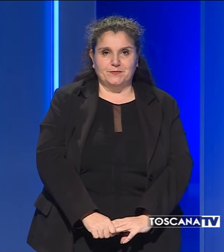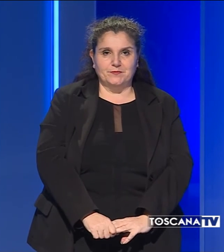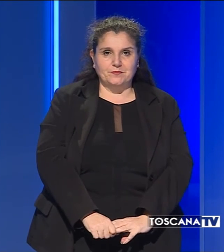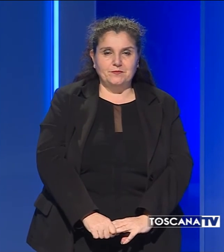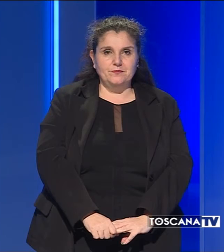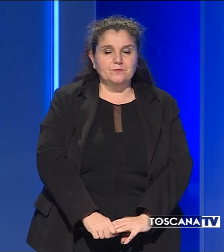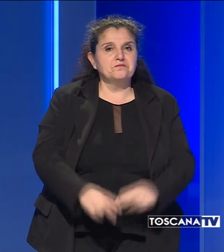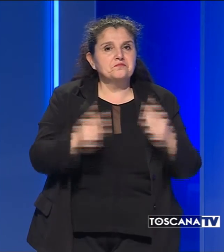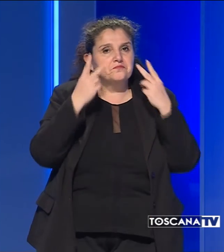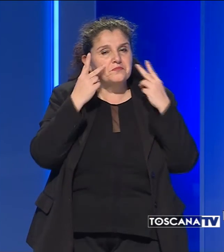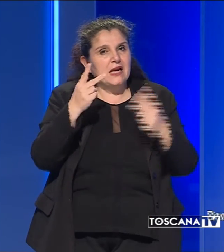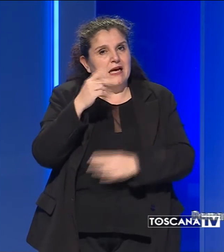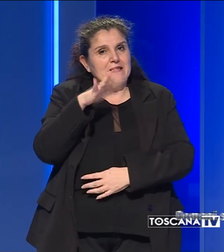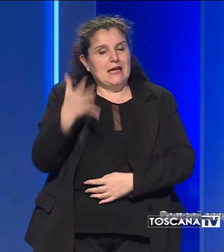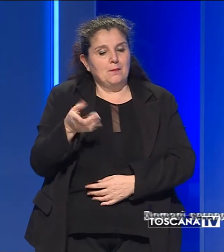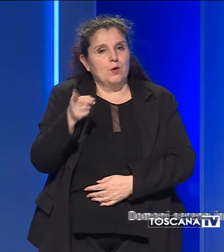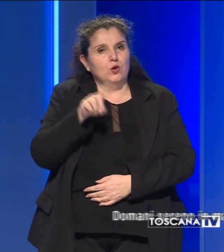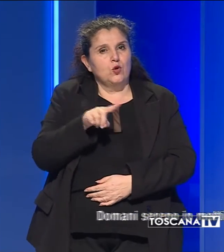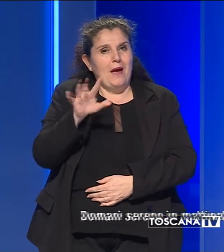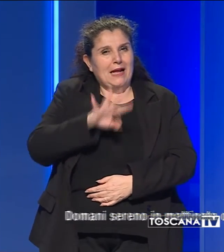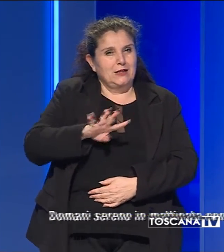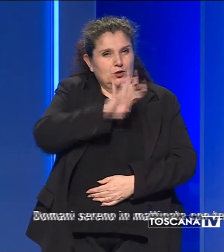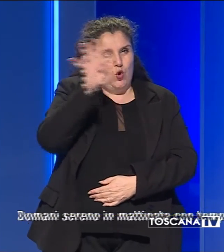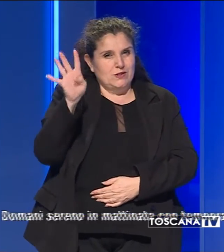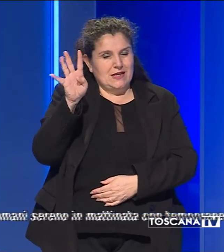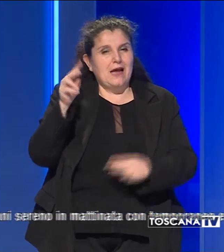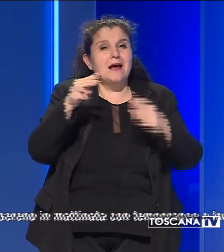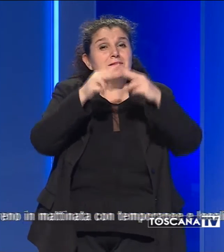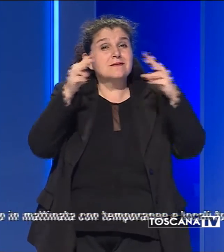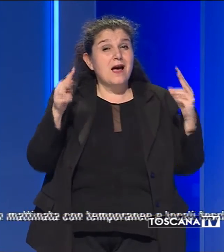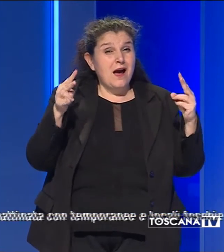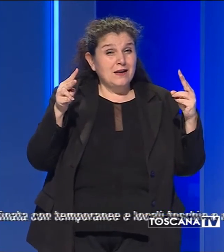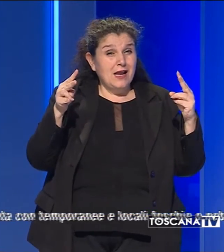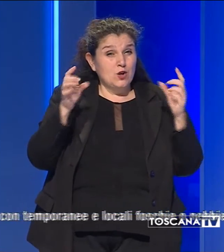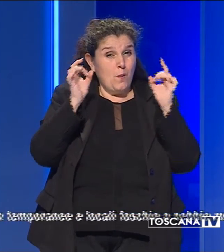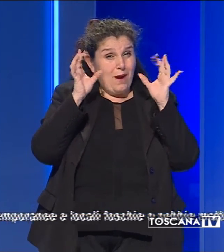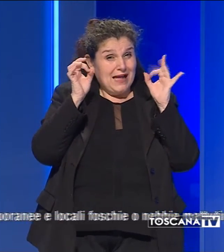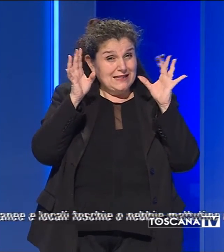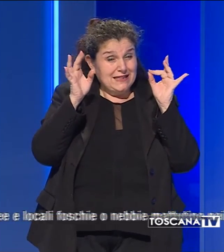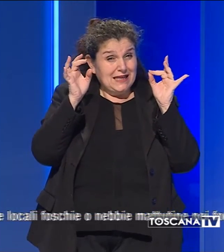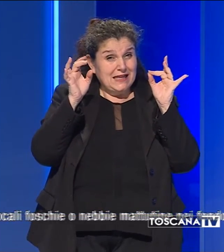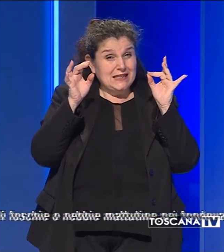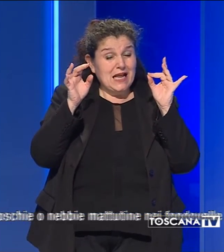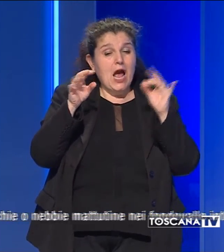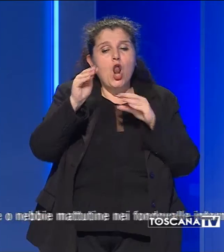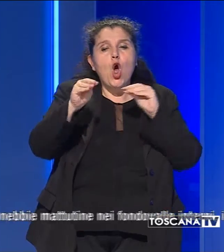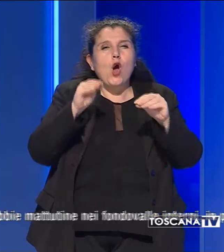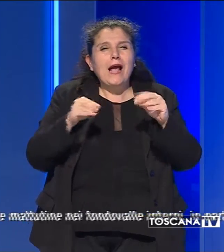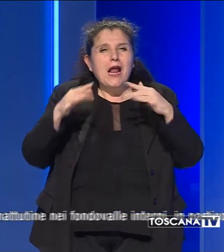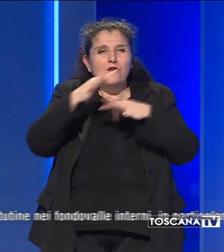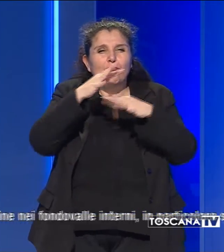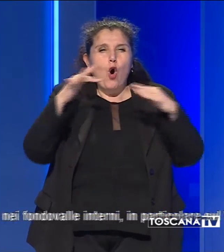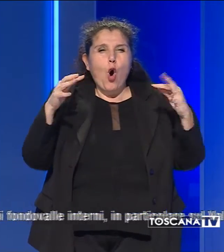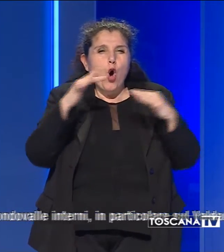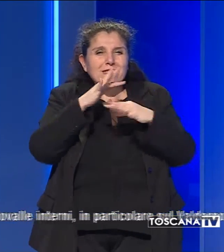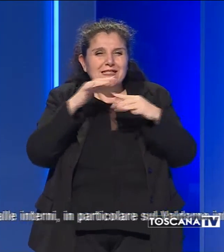Chiudiamo con le previsioni meteo per domani sereno in mattinata, contemporanee e locali foschie